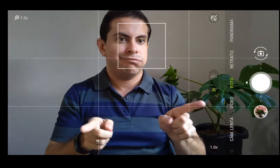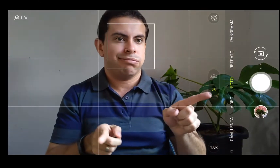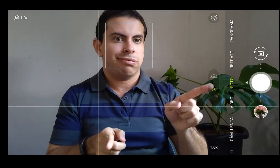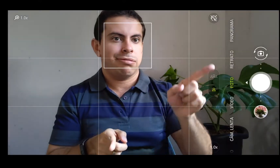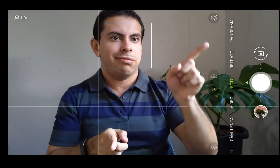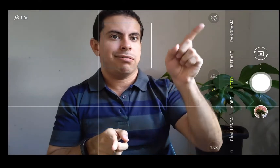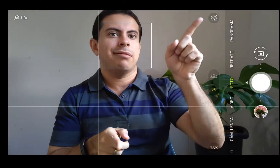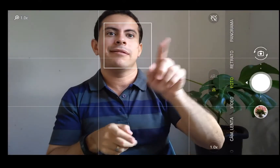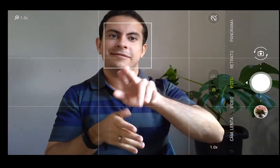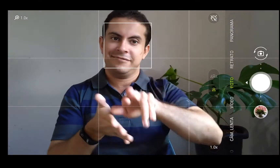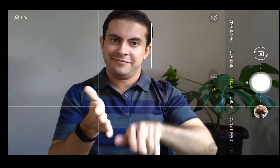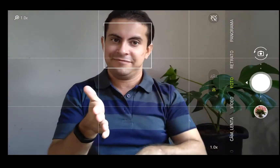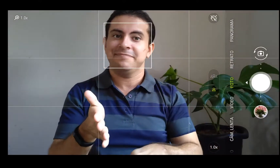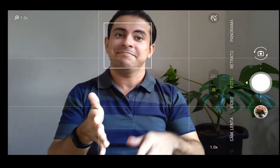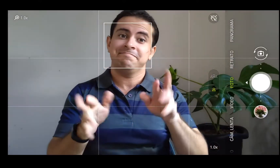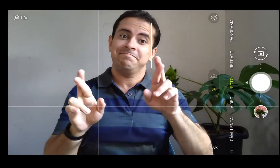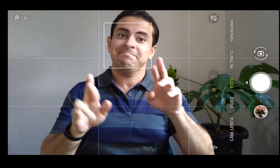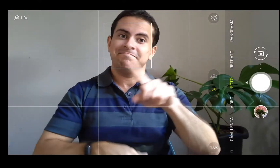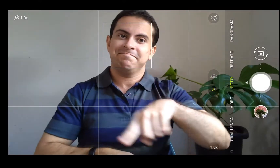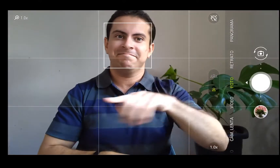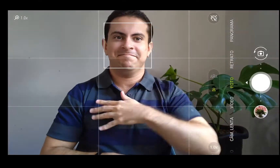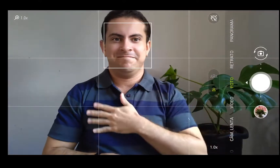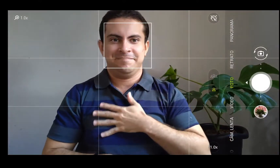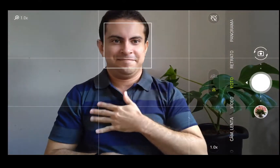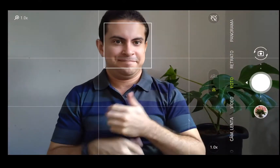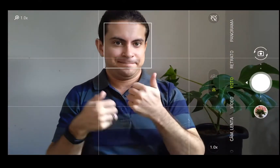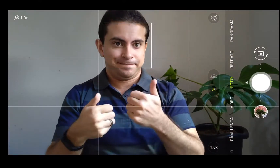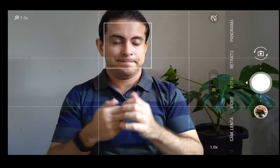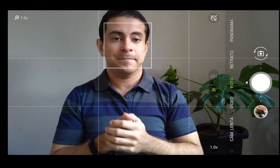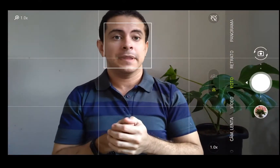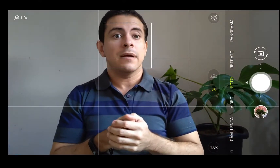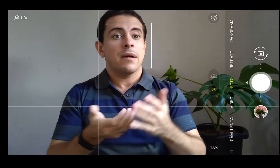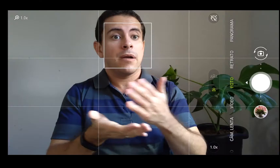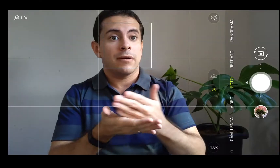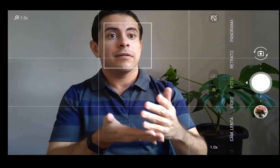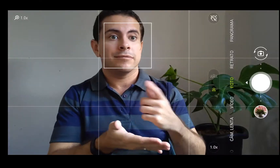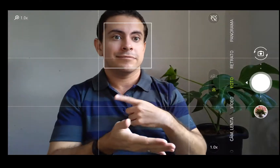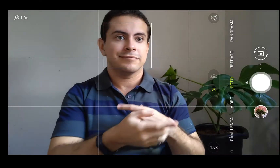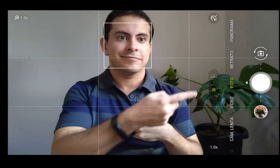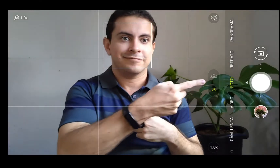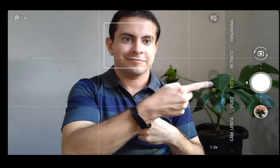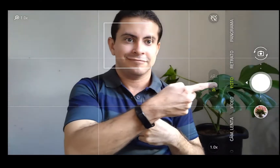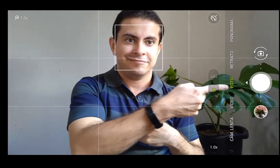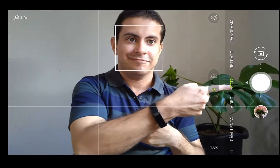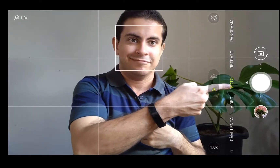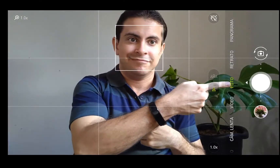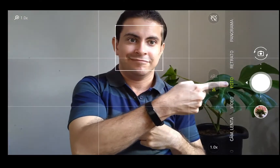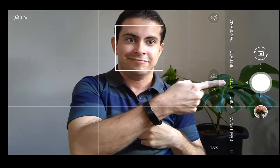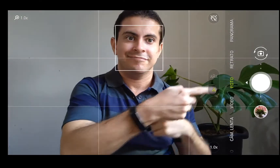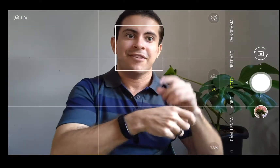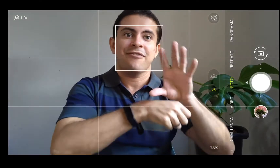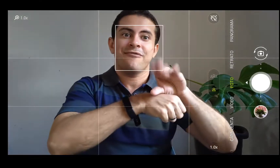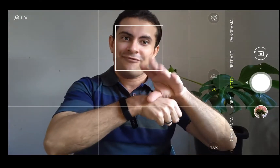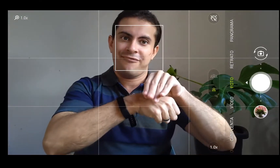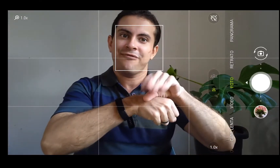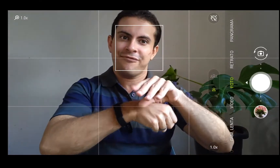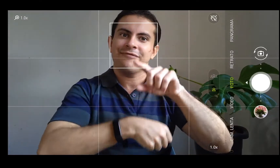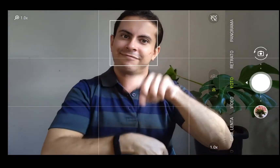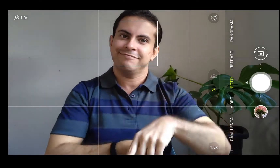nesse app, e espero que vocês gostem. Então, para começar, a gente já tem aqui, a gente está no modo de foto,